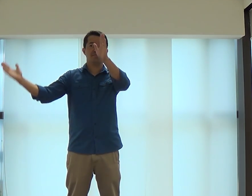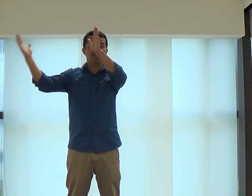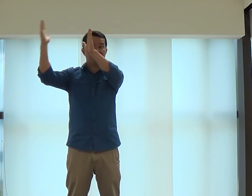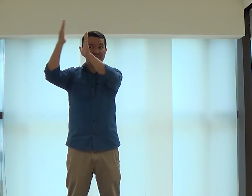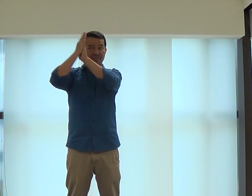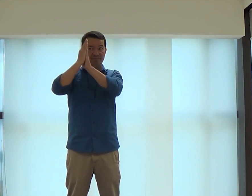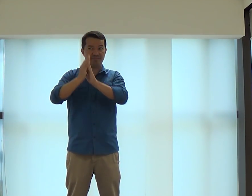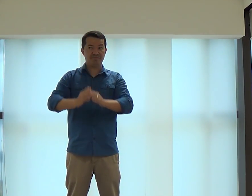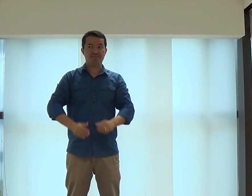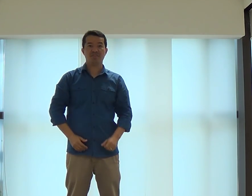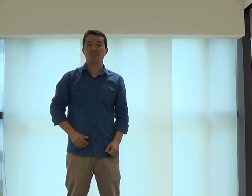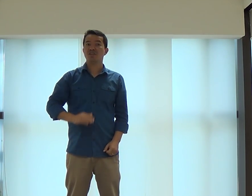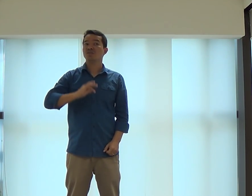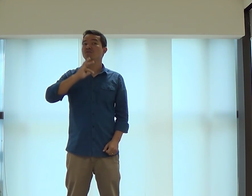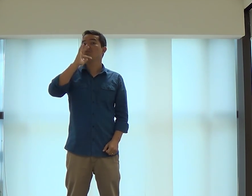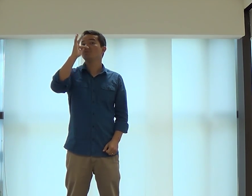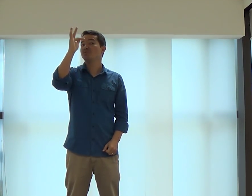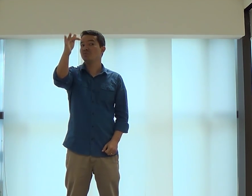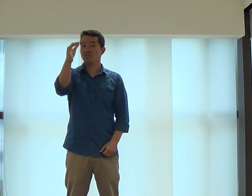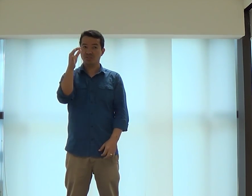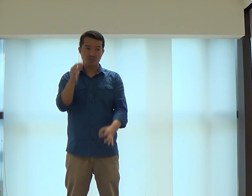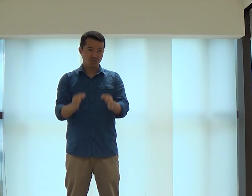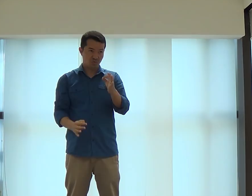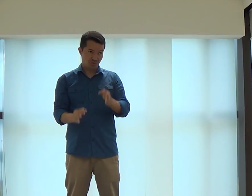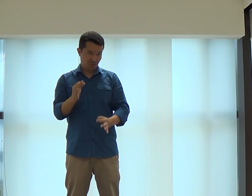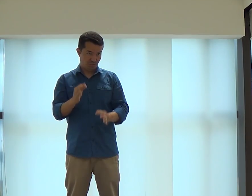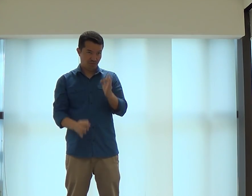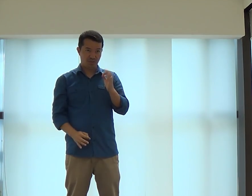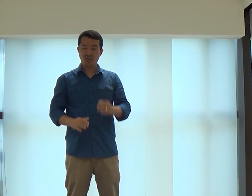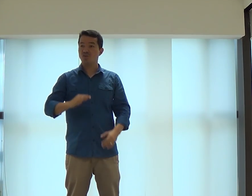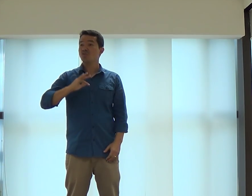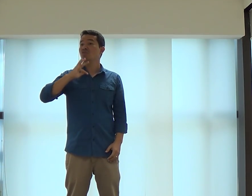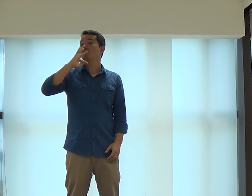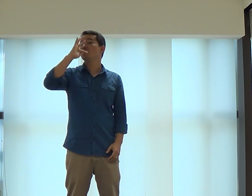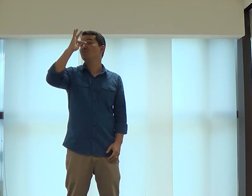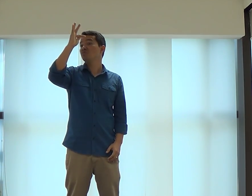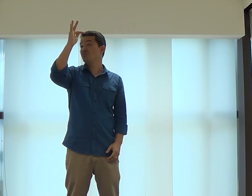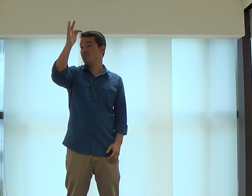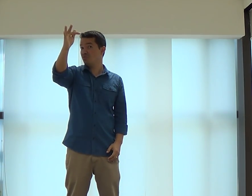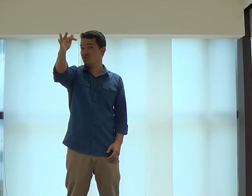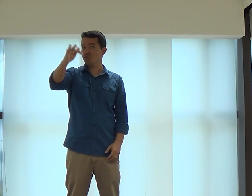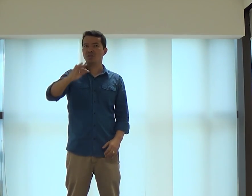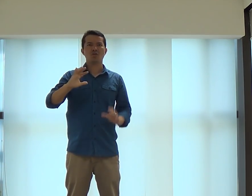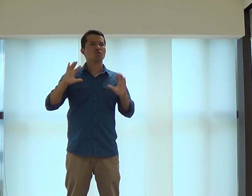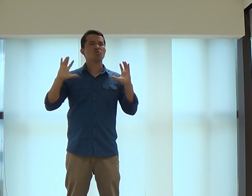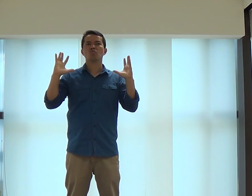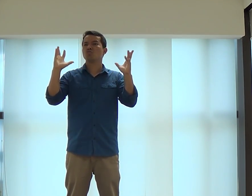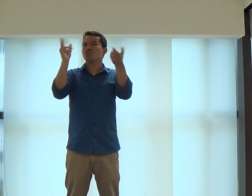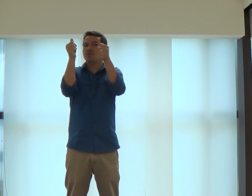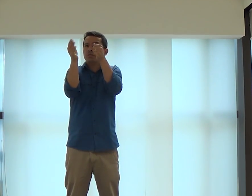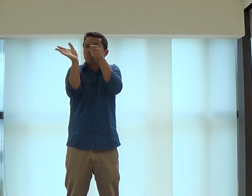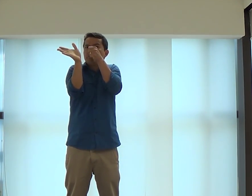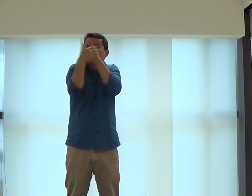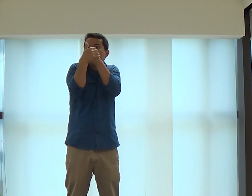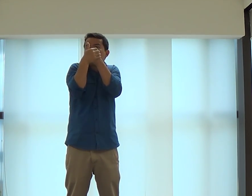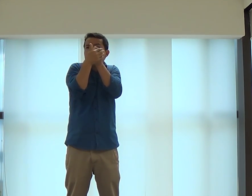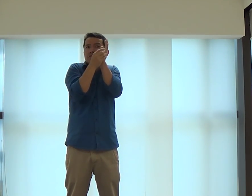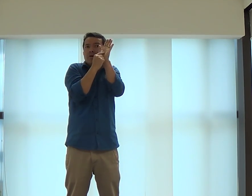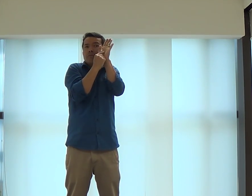No futuro, você vai estar com ser fácil com Deus. No futuro, vai ter o julgamento. No futuro, tudo que